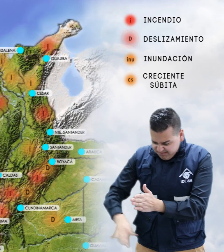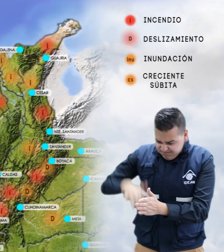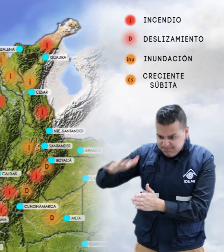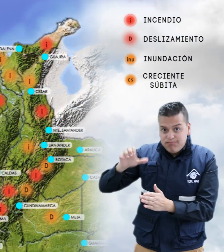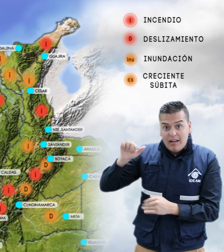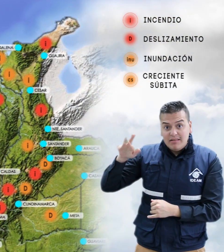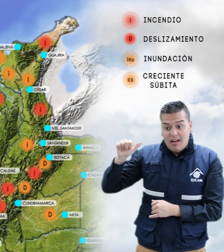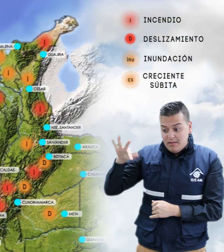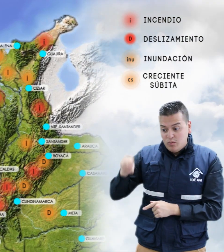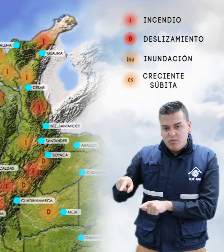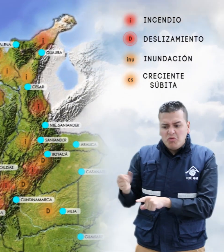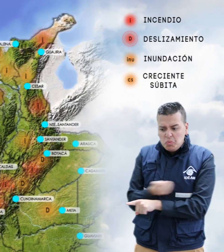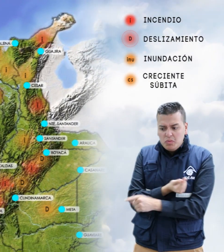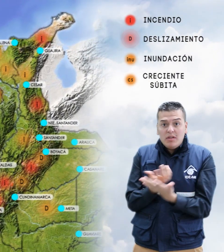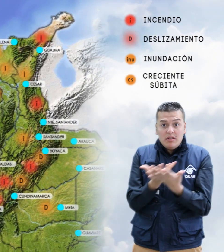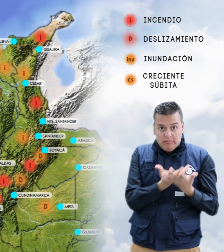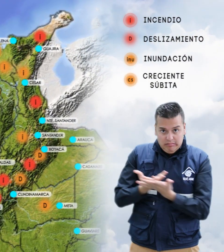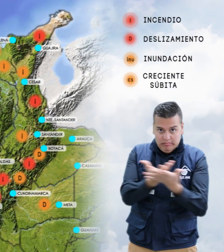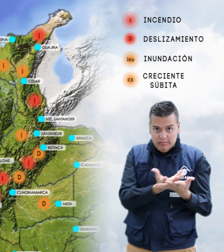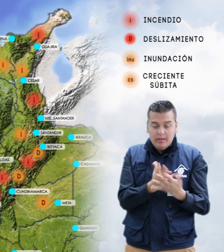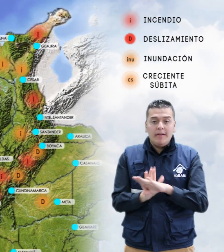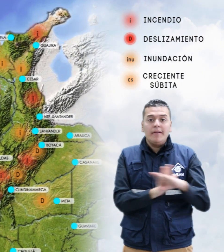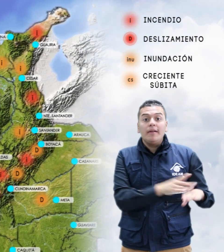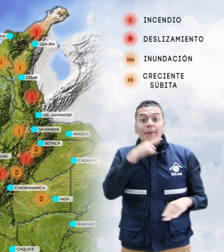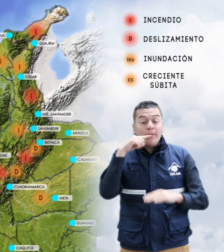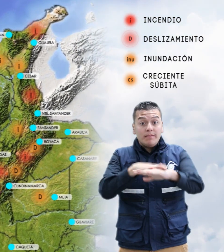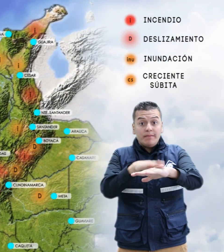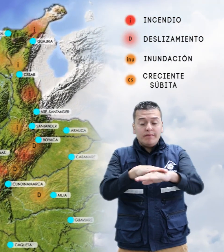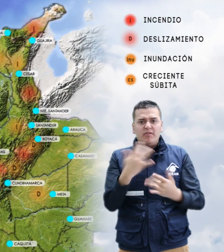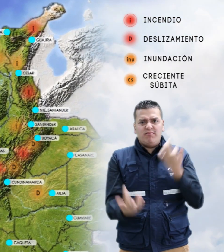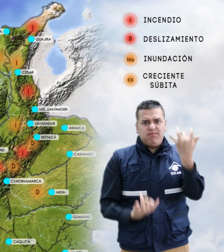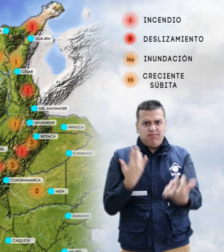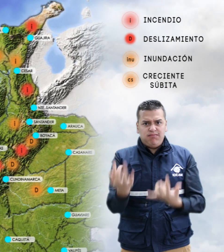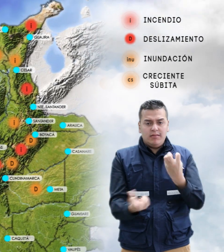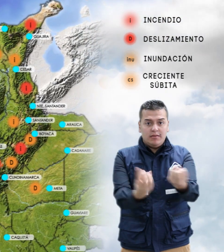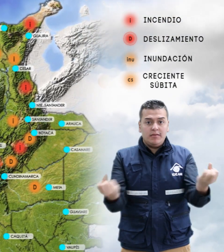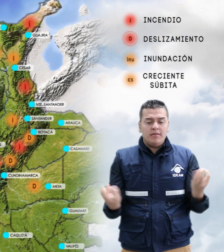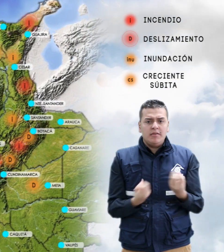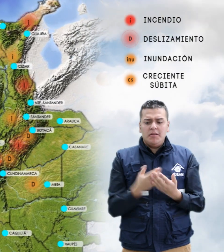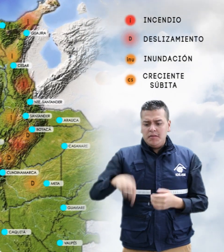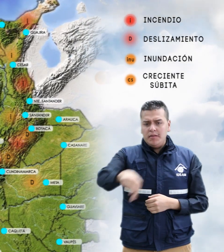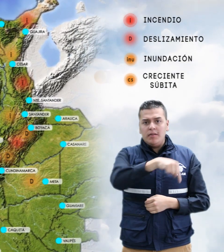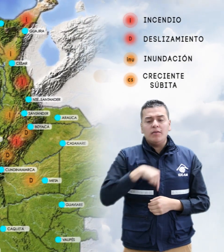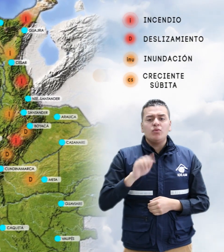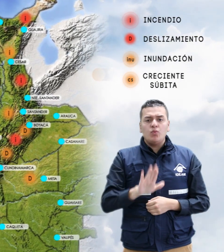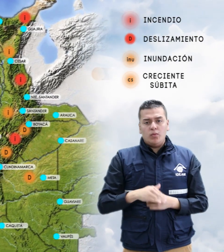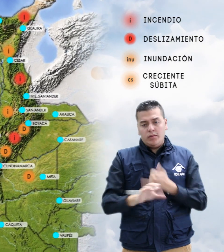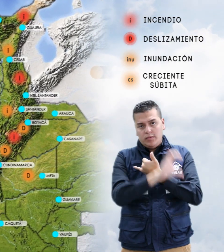altura de Quibdó. Alerta roja por alta probabilidad de incendios de la cobertura vegetal en sectores de las regiones Caribe y